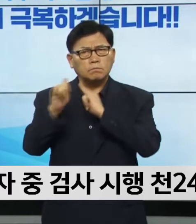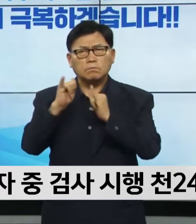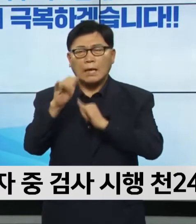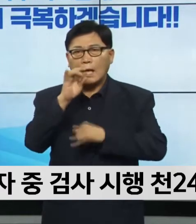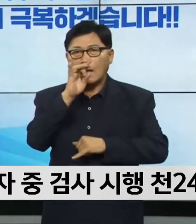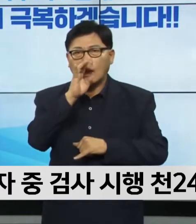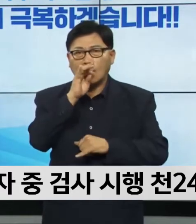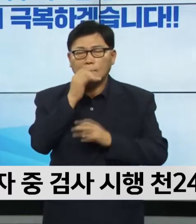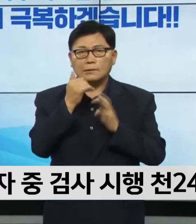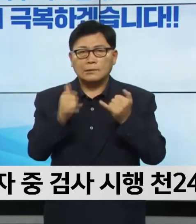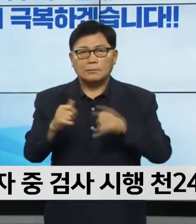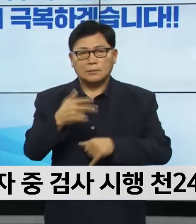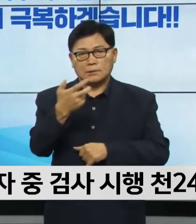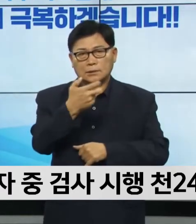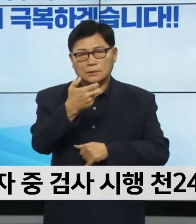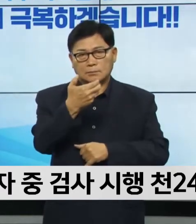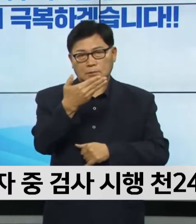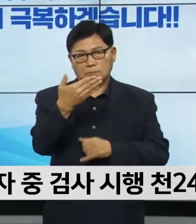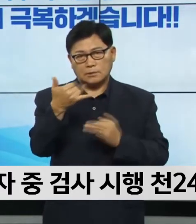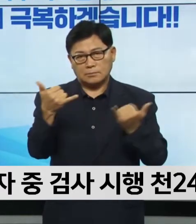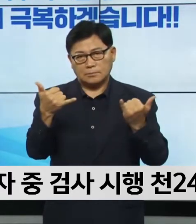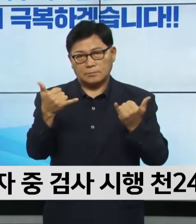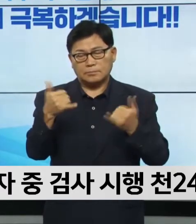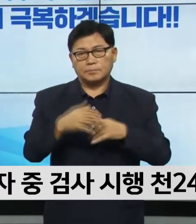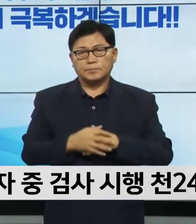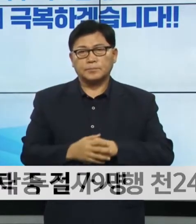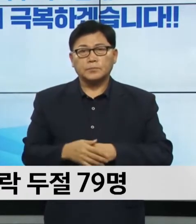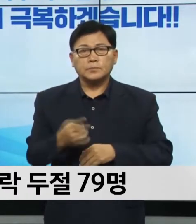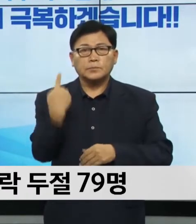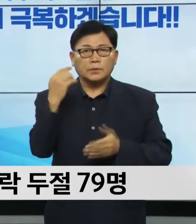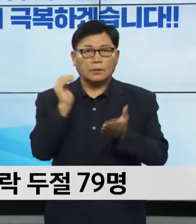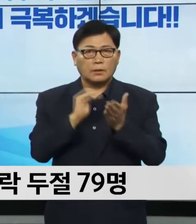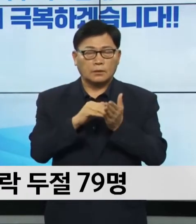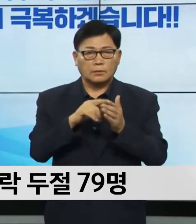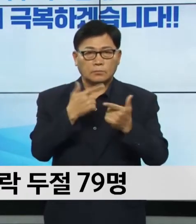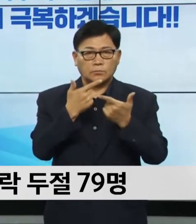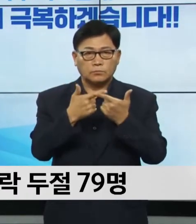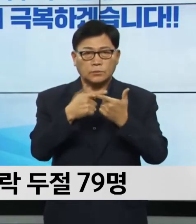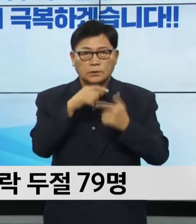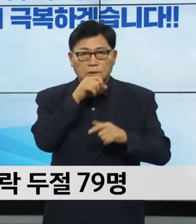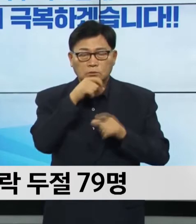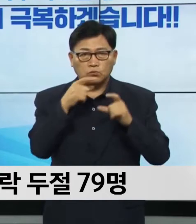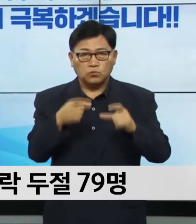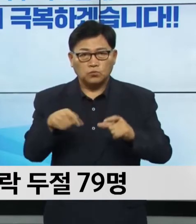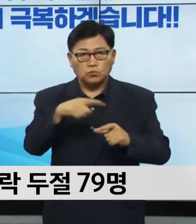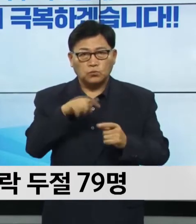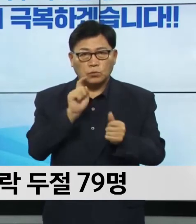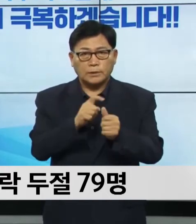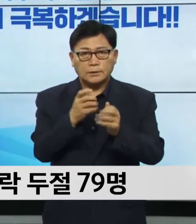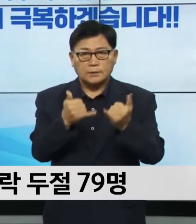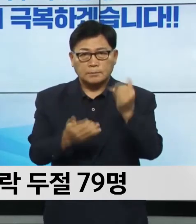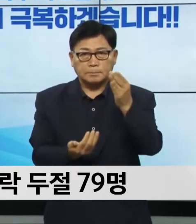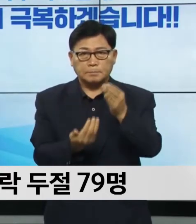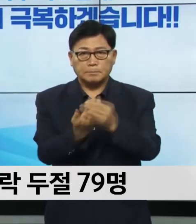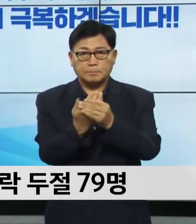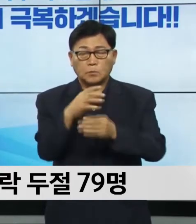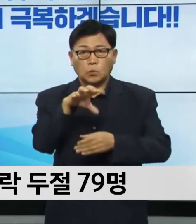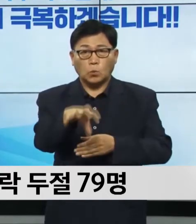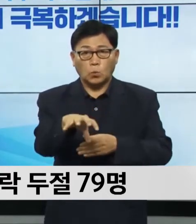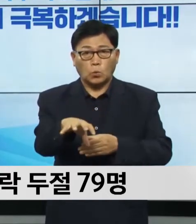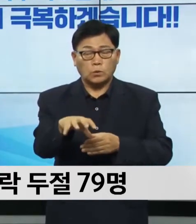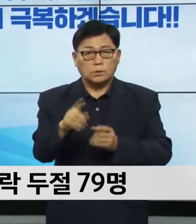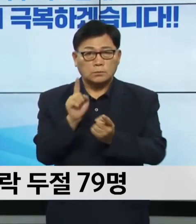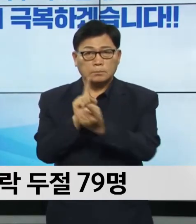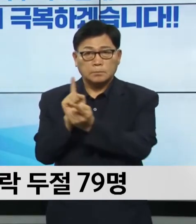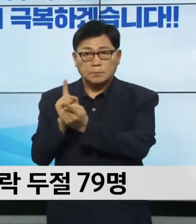닿지 않는 분은 79명입니다. 어제까지 부산진구 확진자가 발생한 장소의